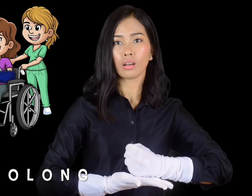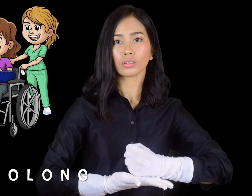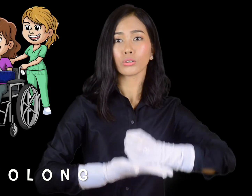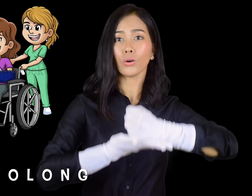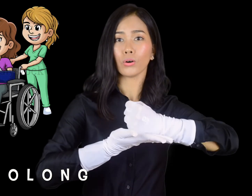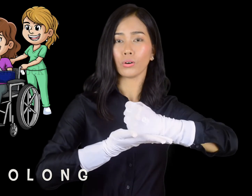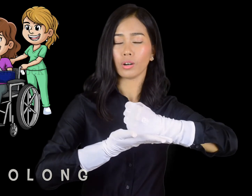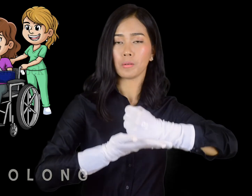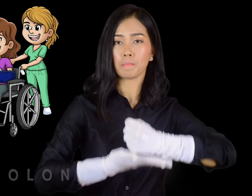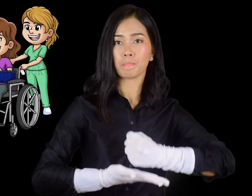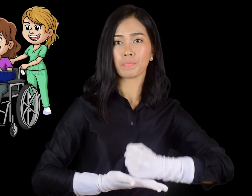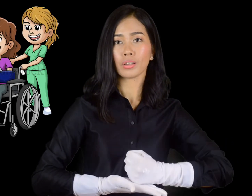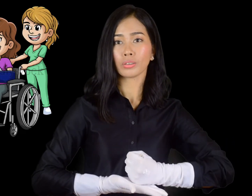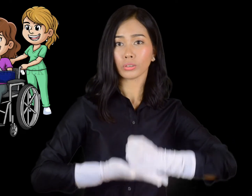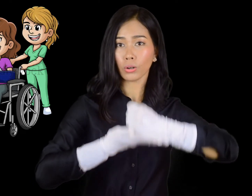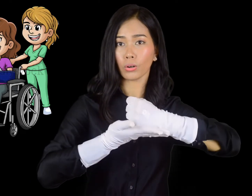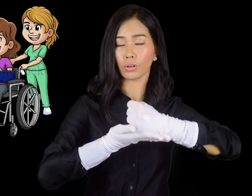tolong. Tolong.